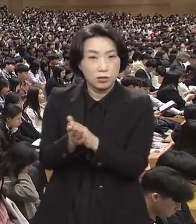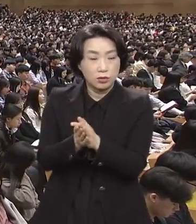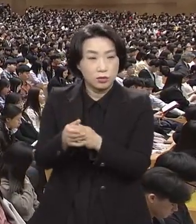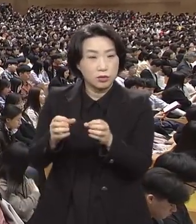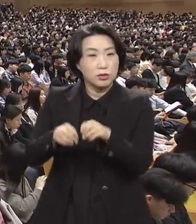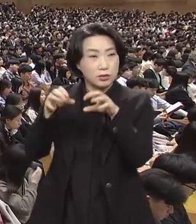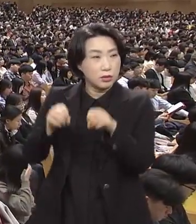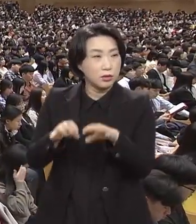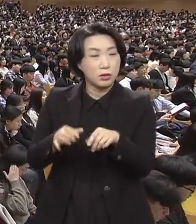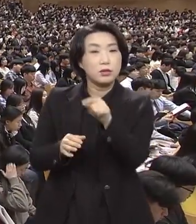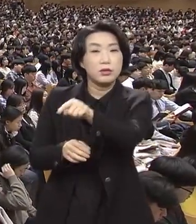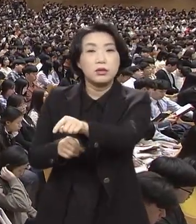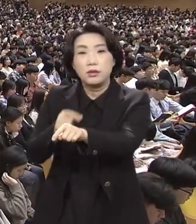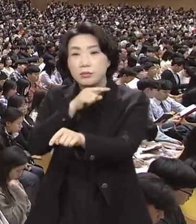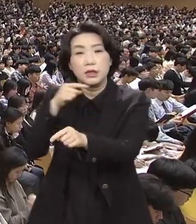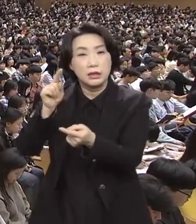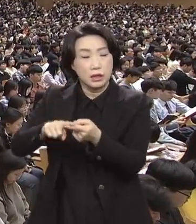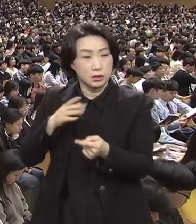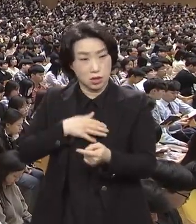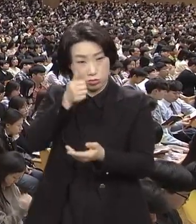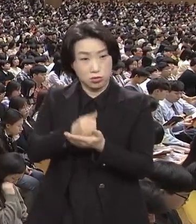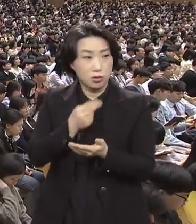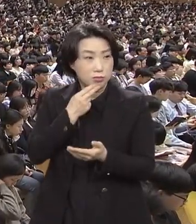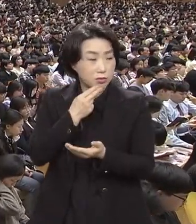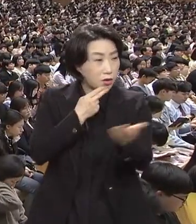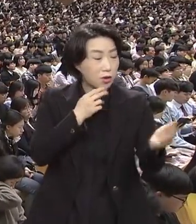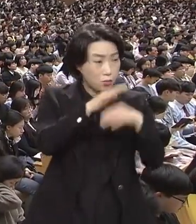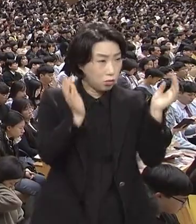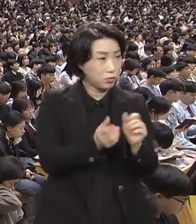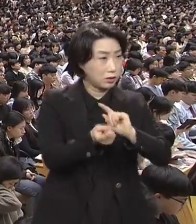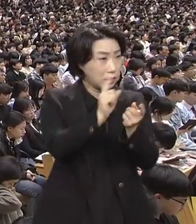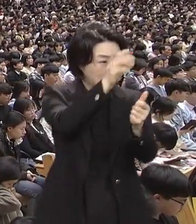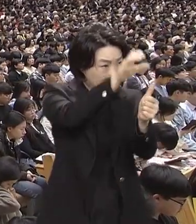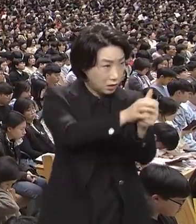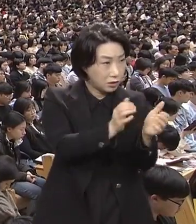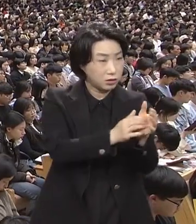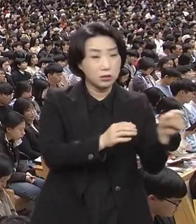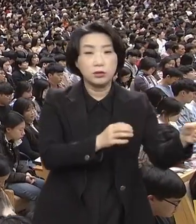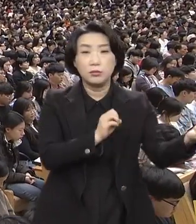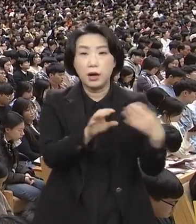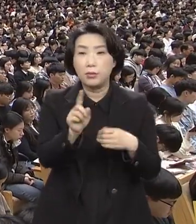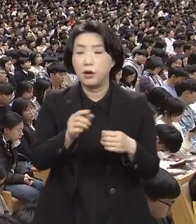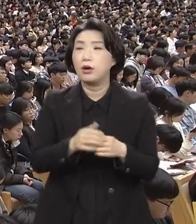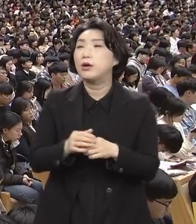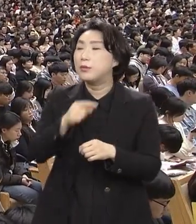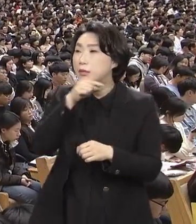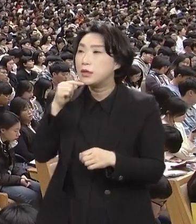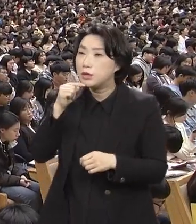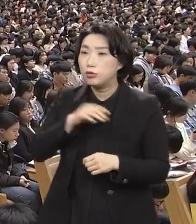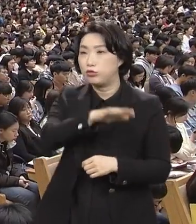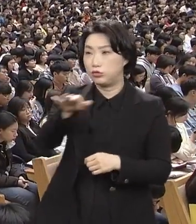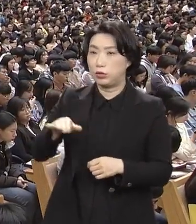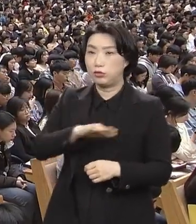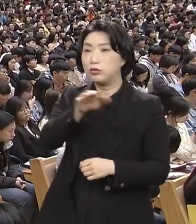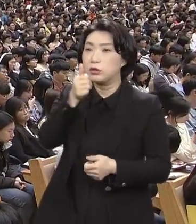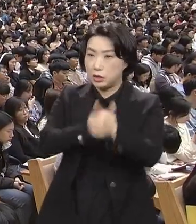무죄하니 너희가 당하라 백성이 다 대답하여 가로돼 그 피를 우리와 우리 자손에게 돌릴지어다 하거늘